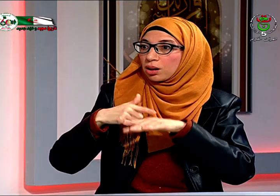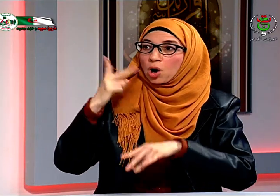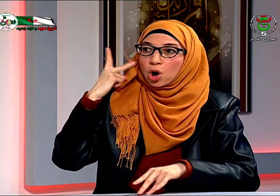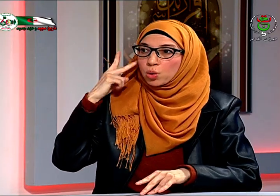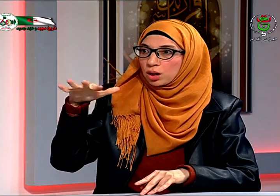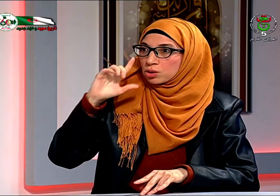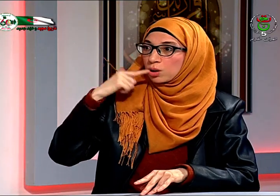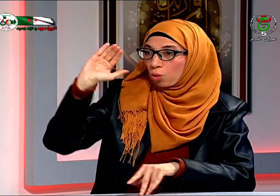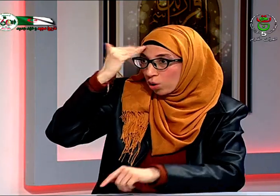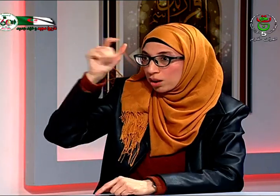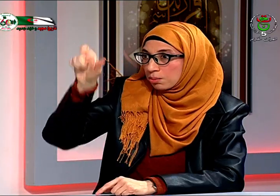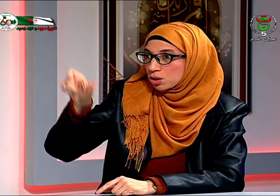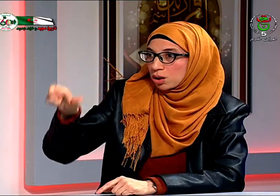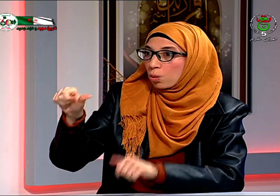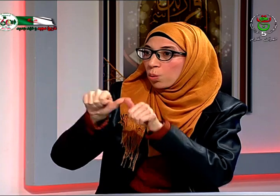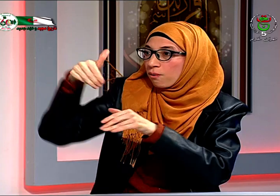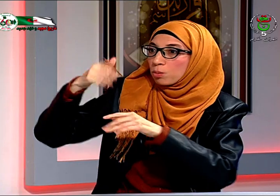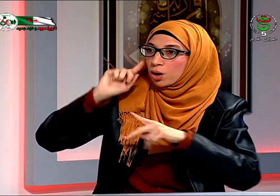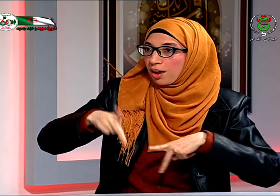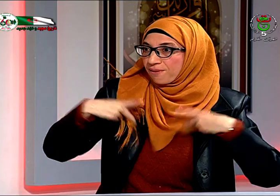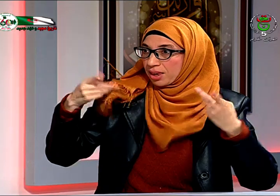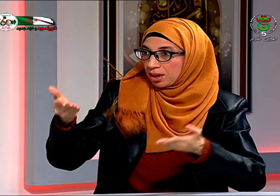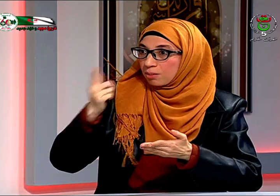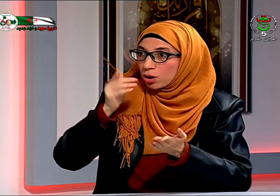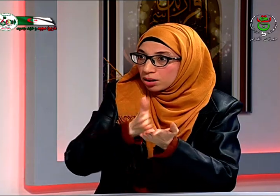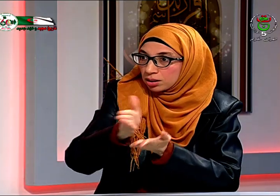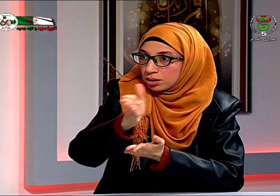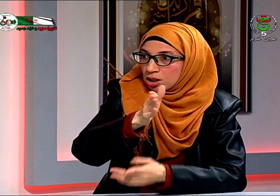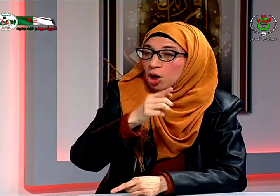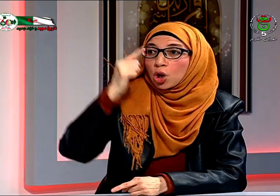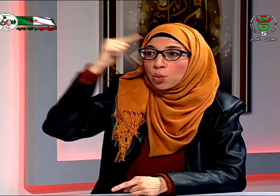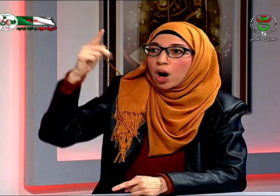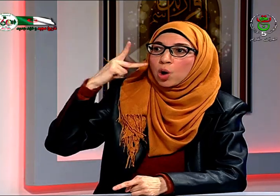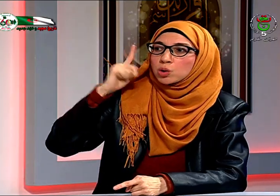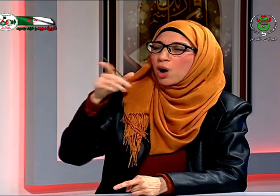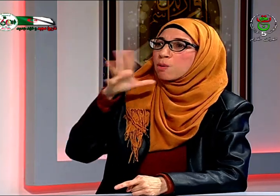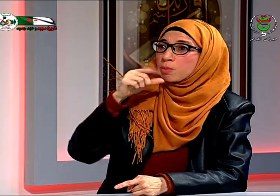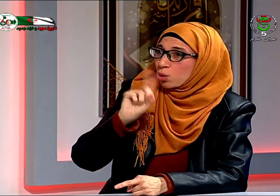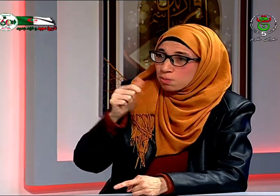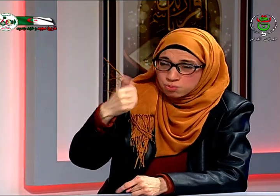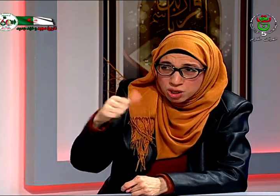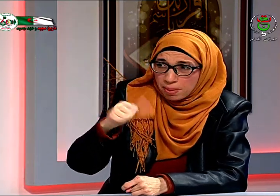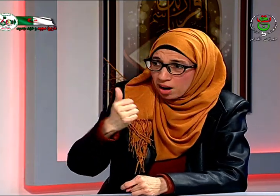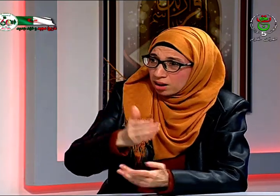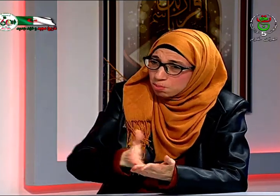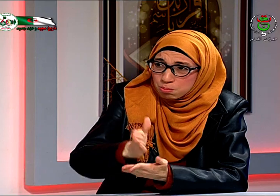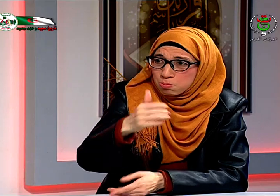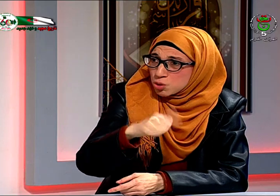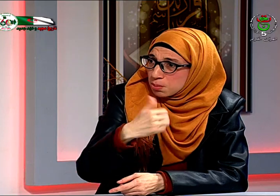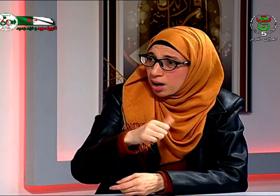الصم دائما نتعارف مبينتنا ونحن رأنا هنا نقولوا كامل وش عشنا وما